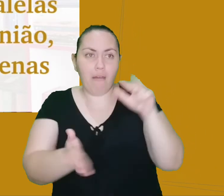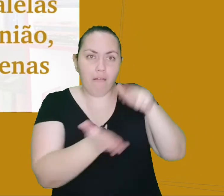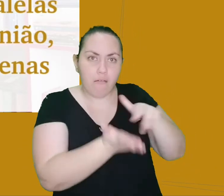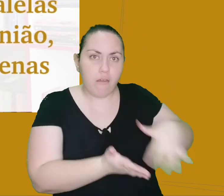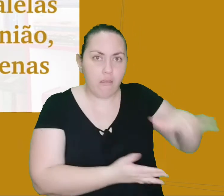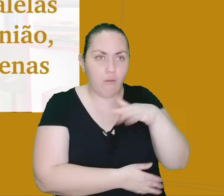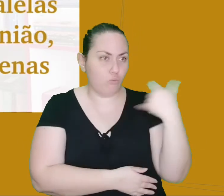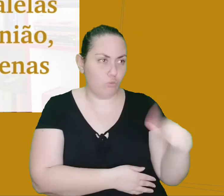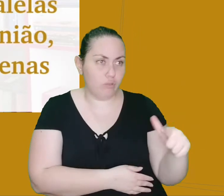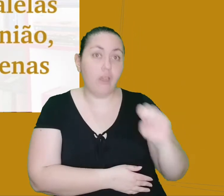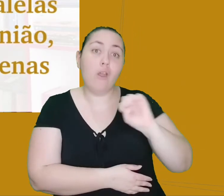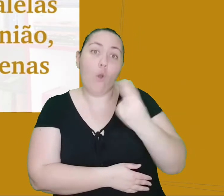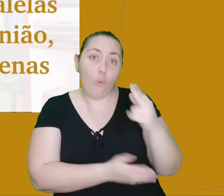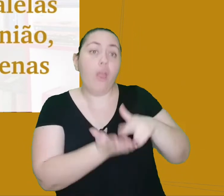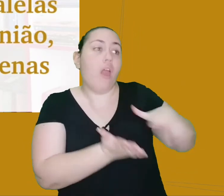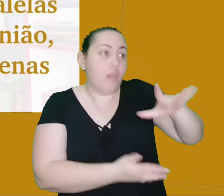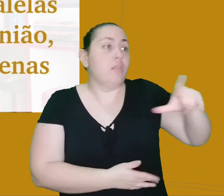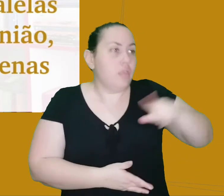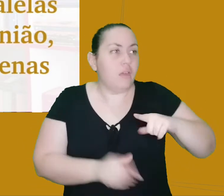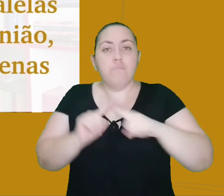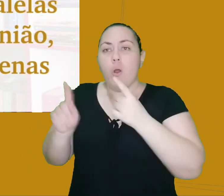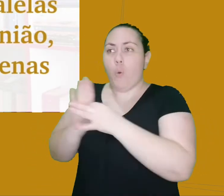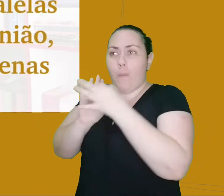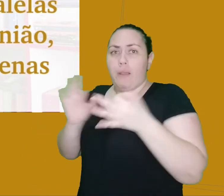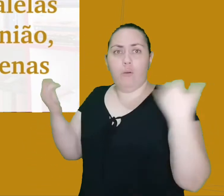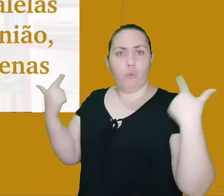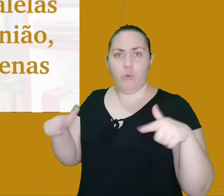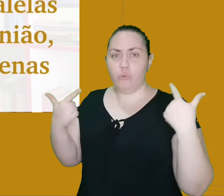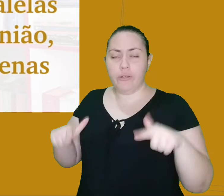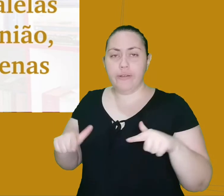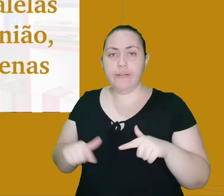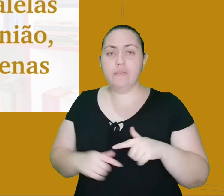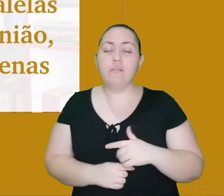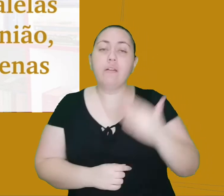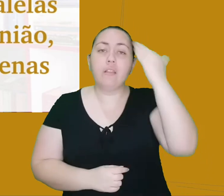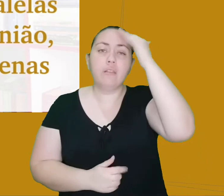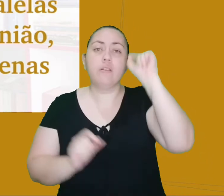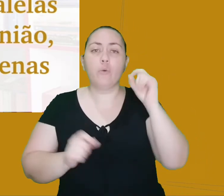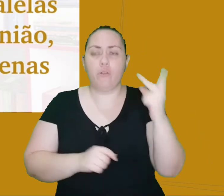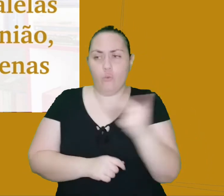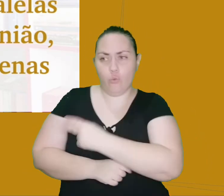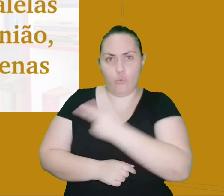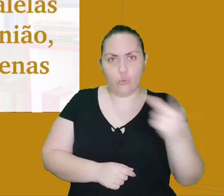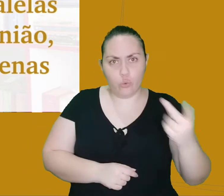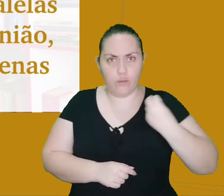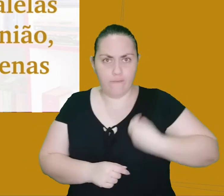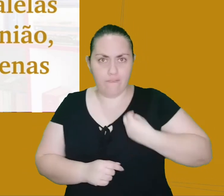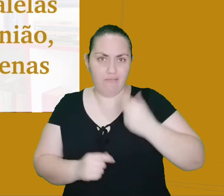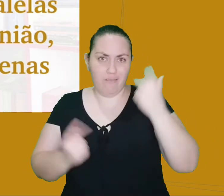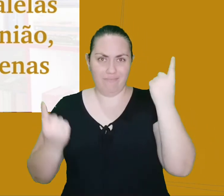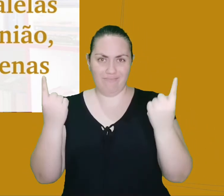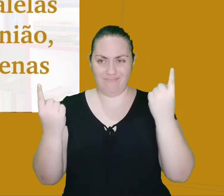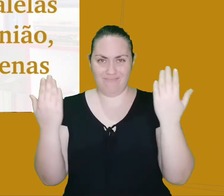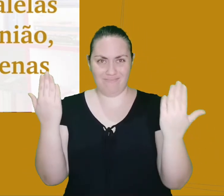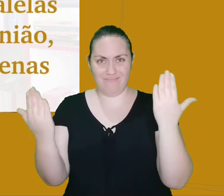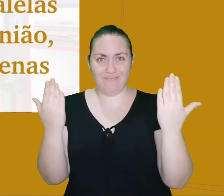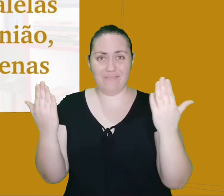existir na opinião, a conclusão é que das duas existências paralelas, a única